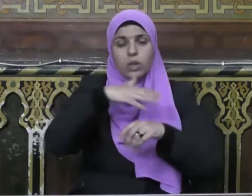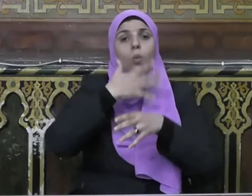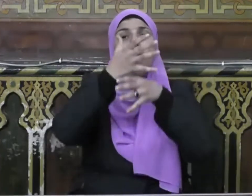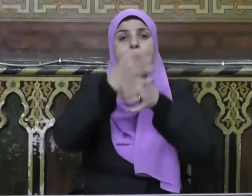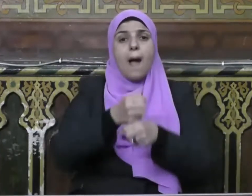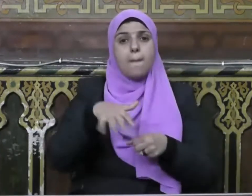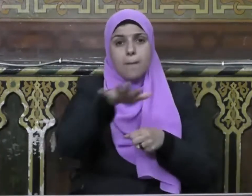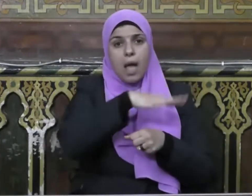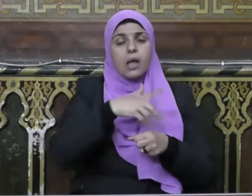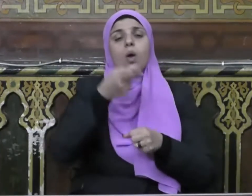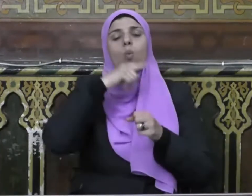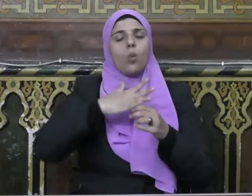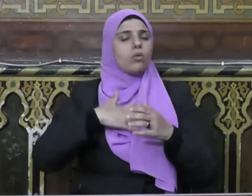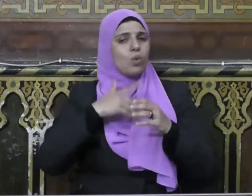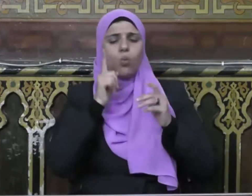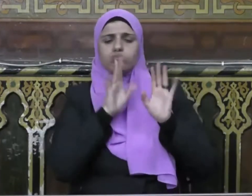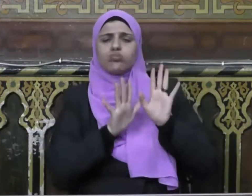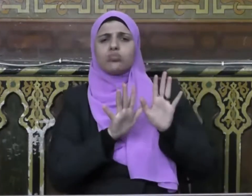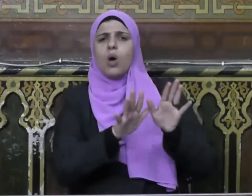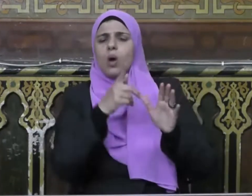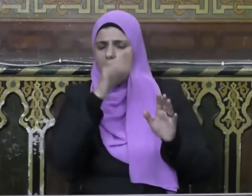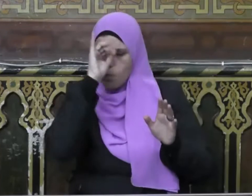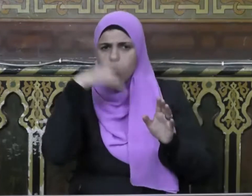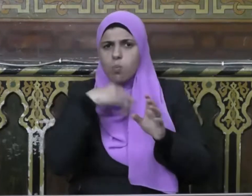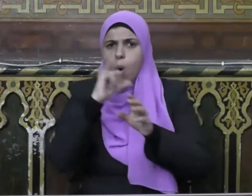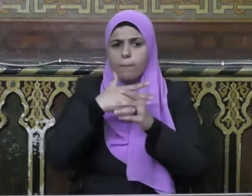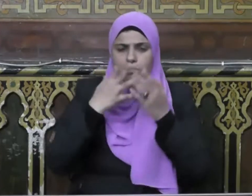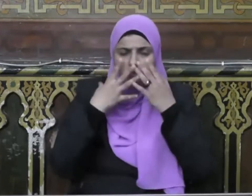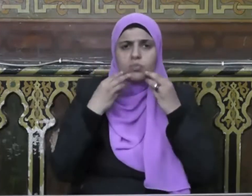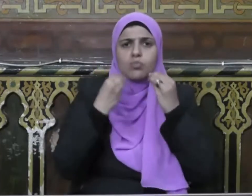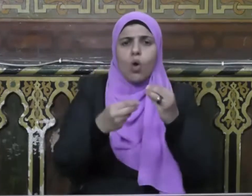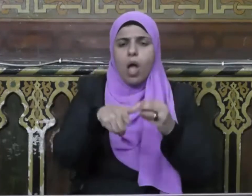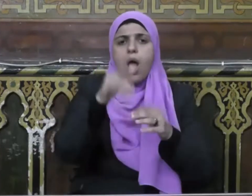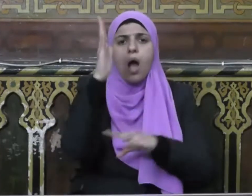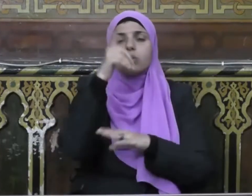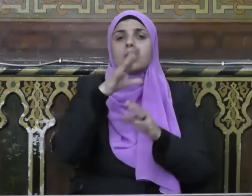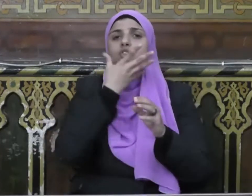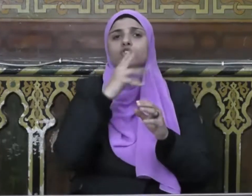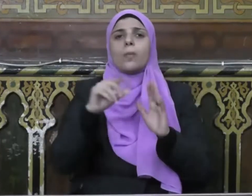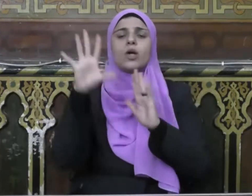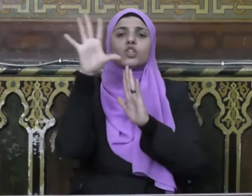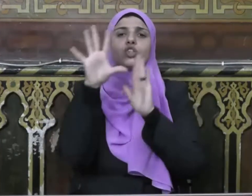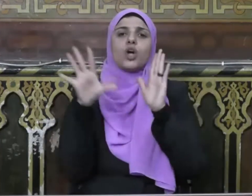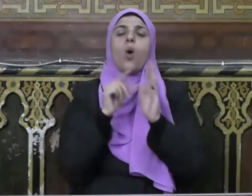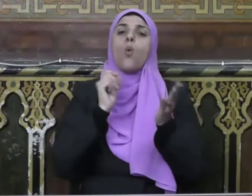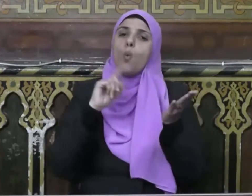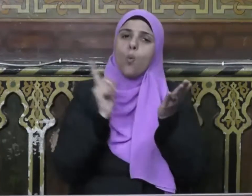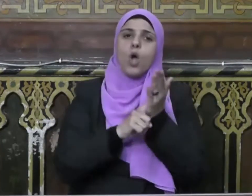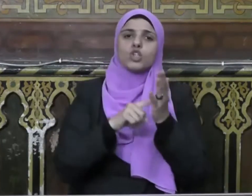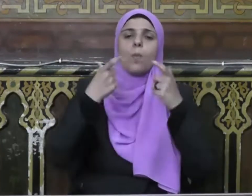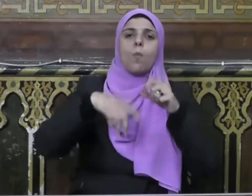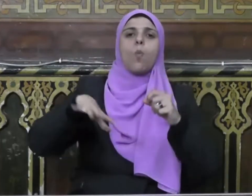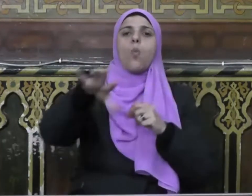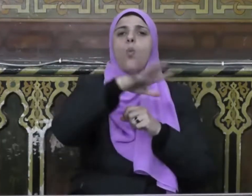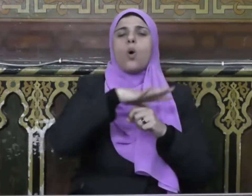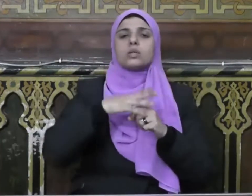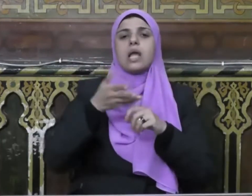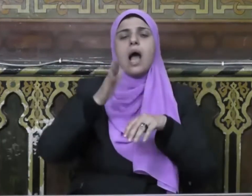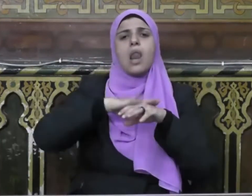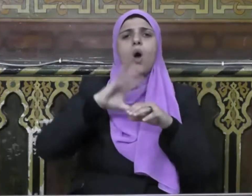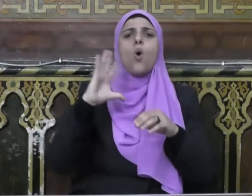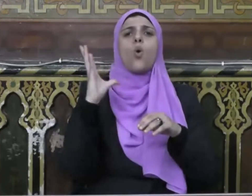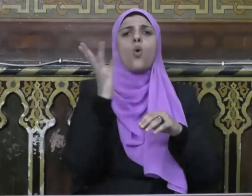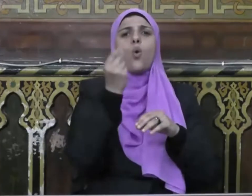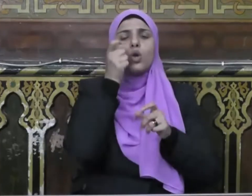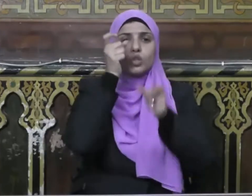الوطن وحمايته والتضحية من أجله مطلب شرعي وواجب وطني